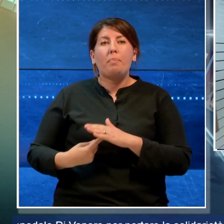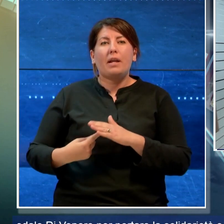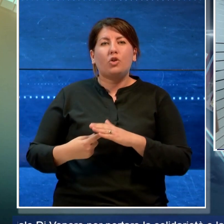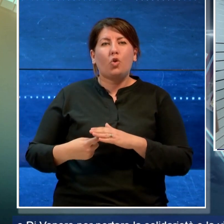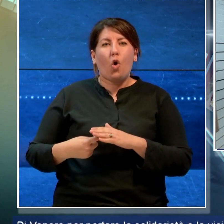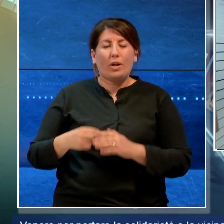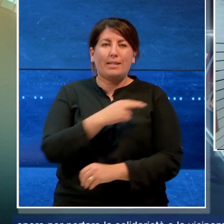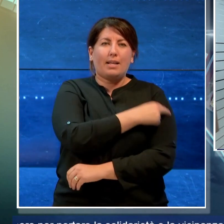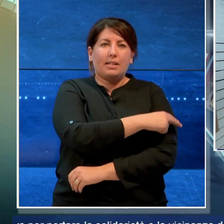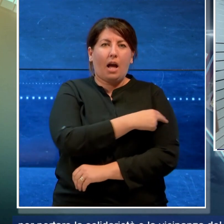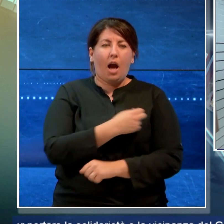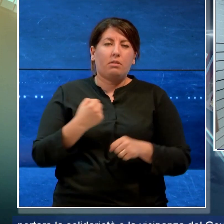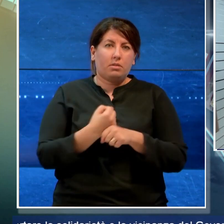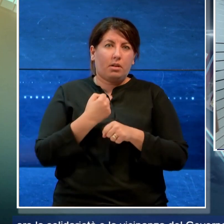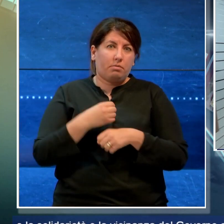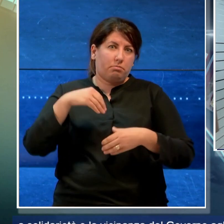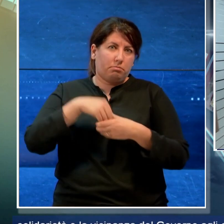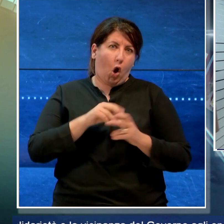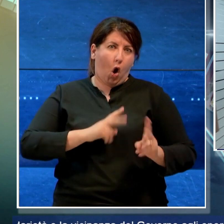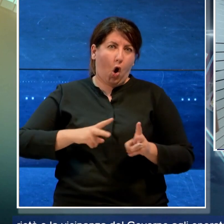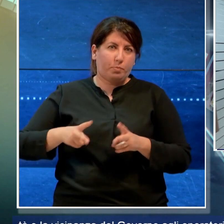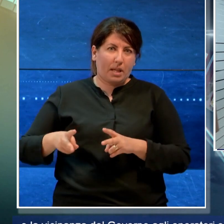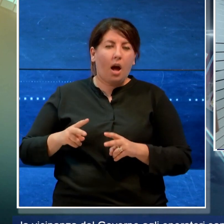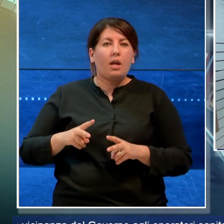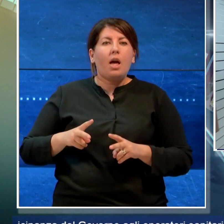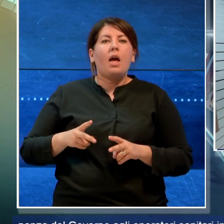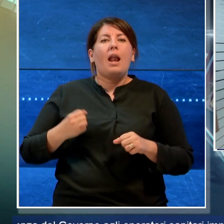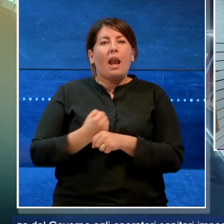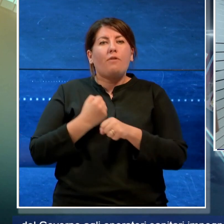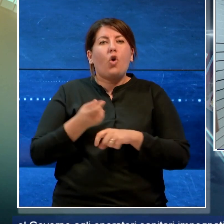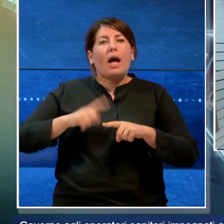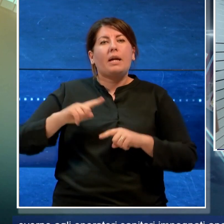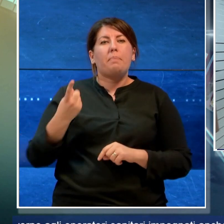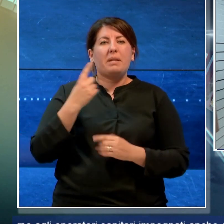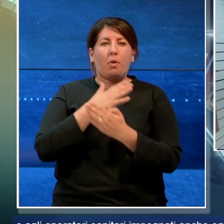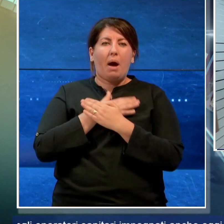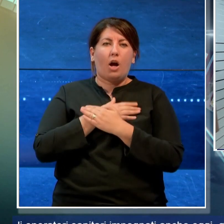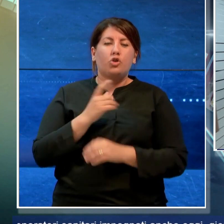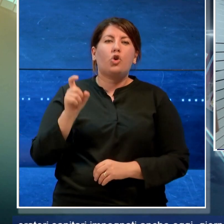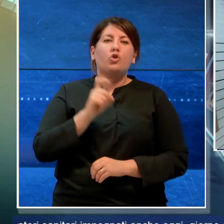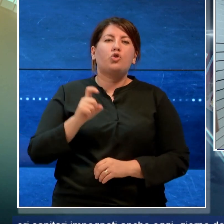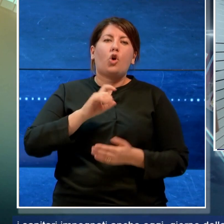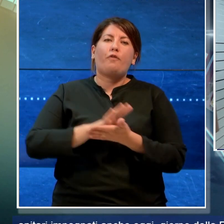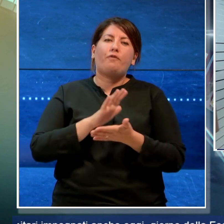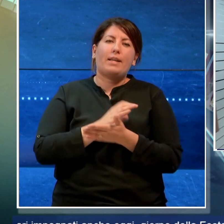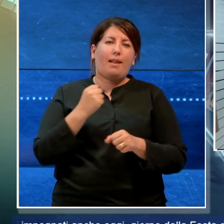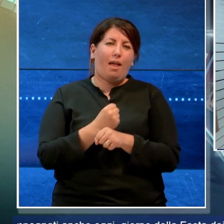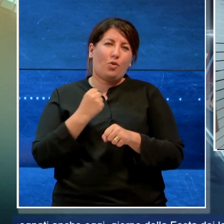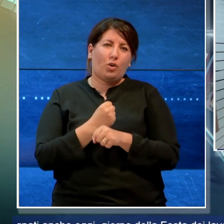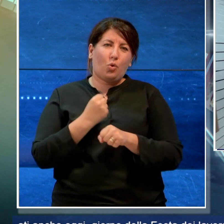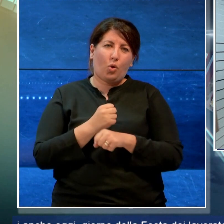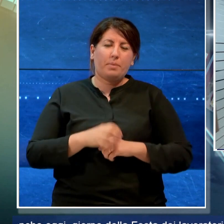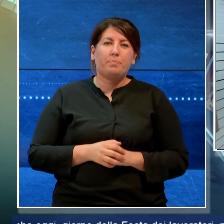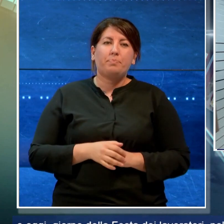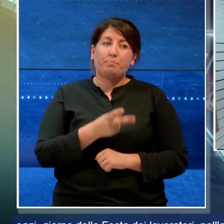sanitari impegnati anche il primo maggio, giorno della festa dei lavoratori. Siamo